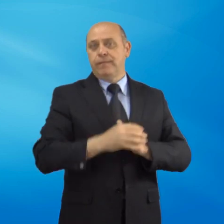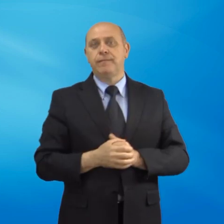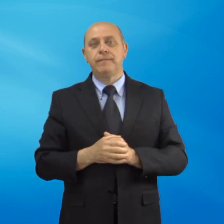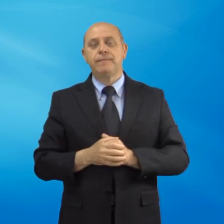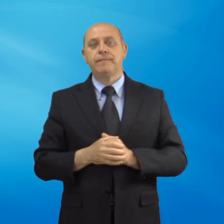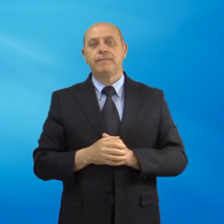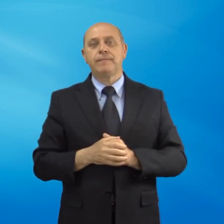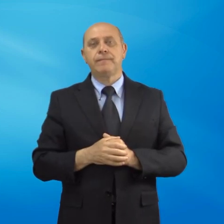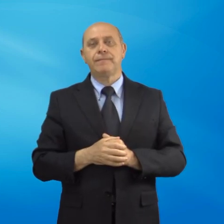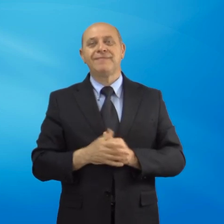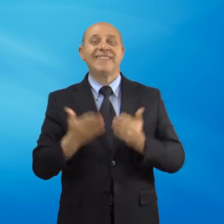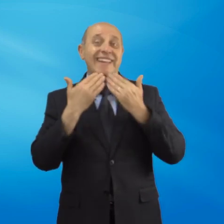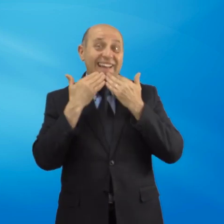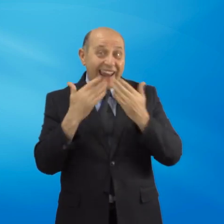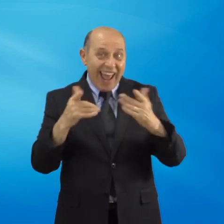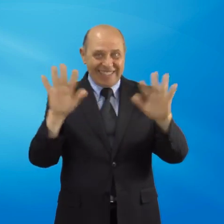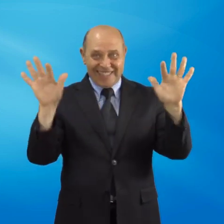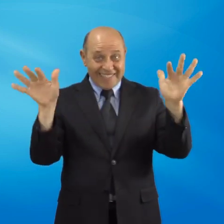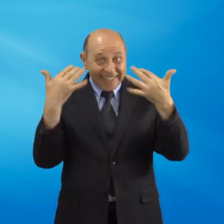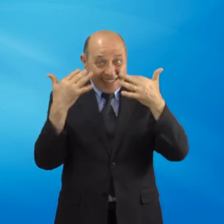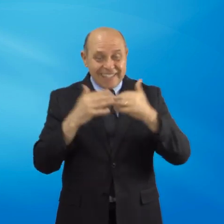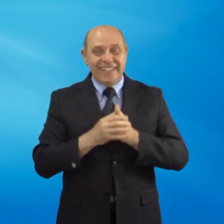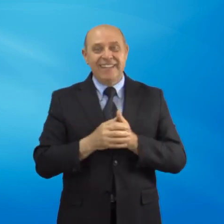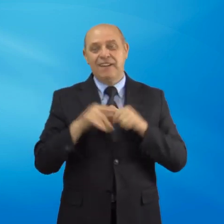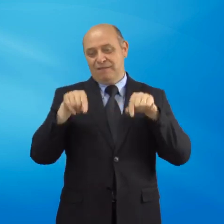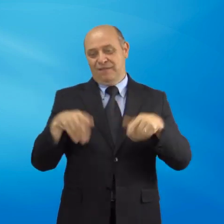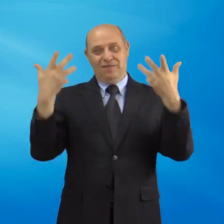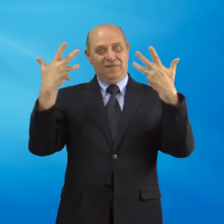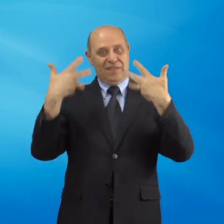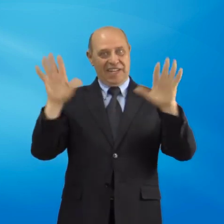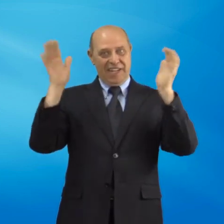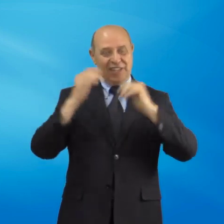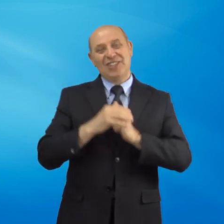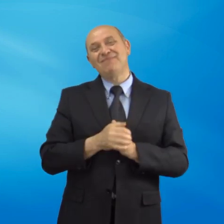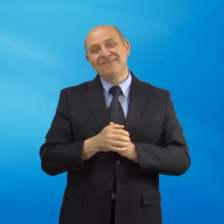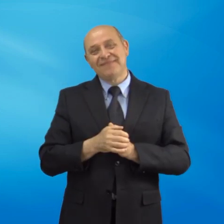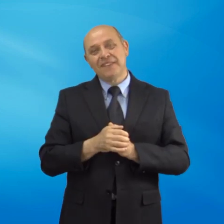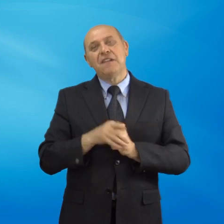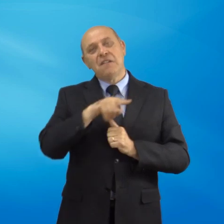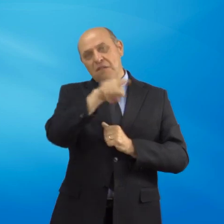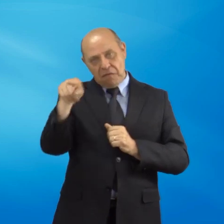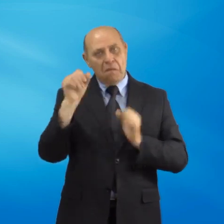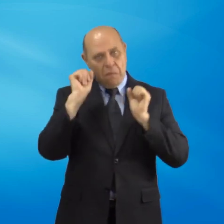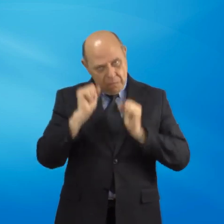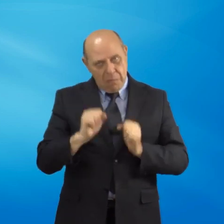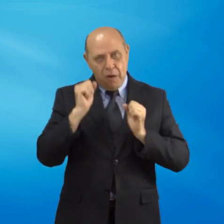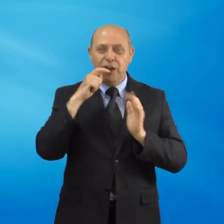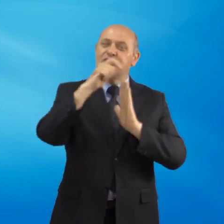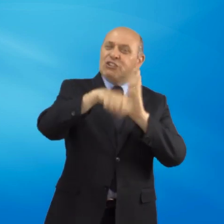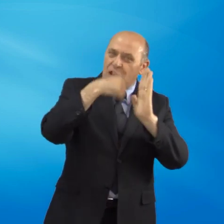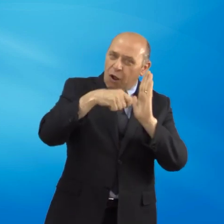Vi ringrazio per l'attenzione, questo è tutto, potete rileggere le circolari